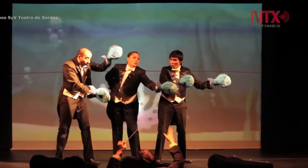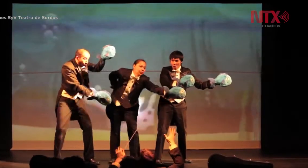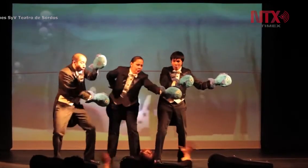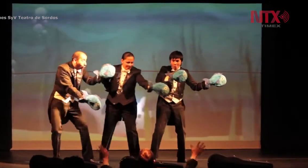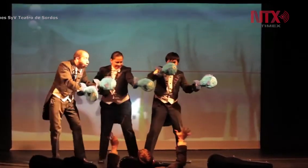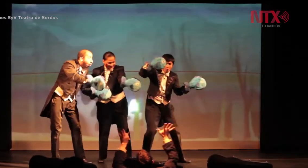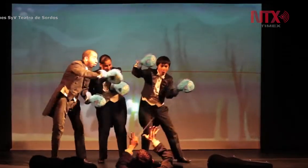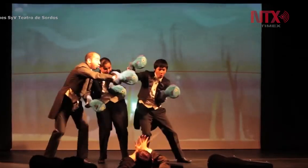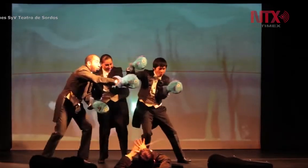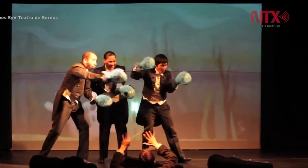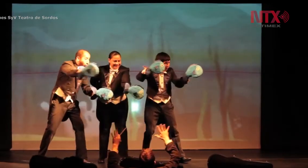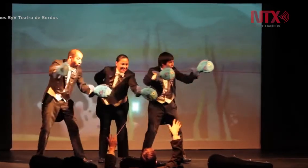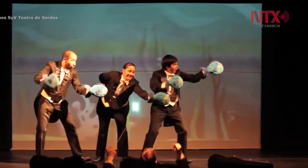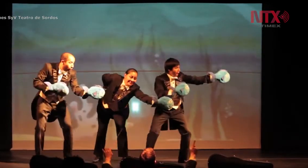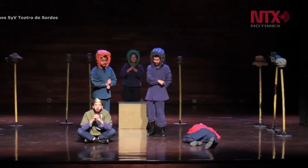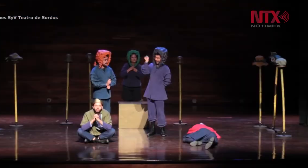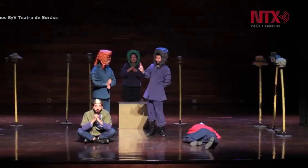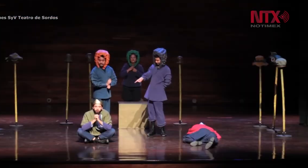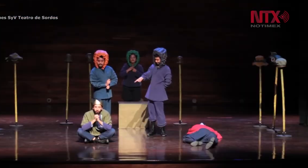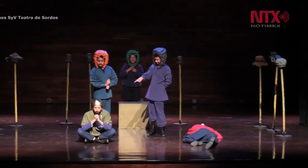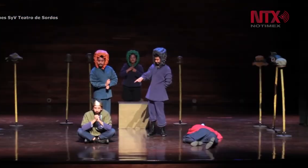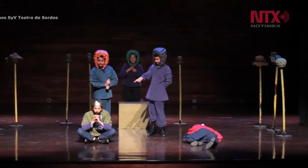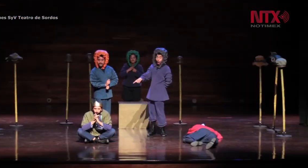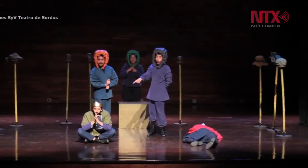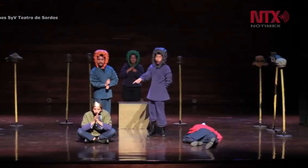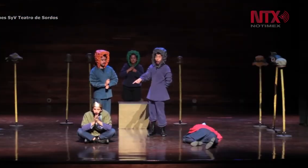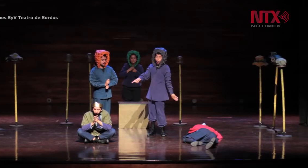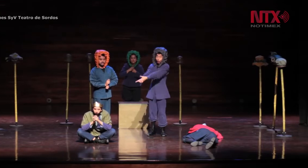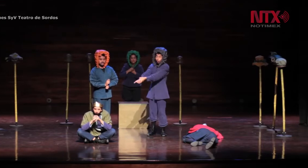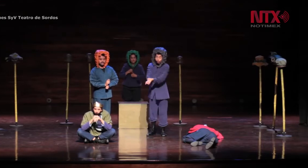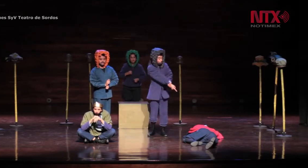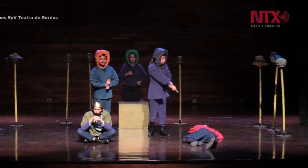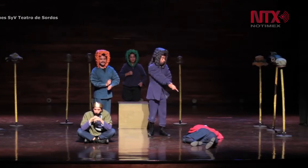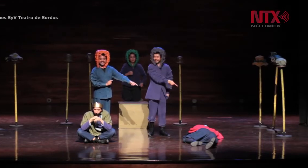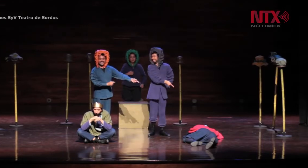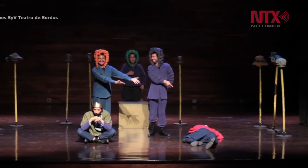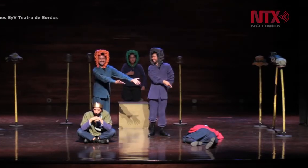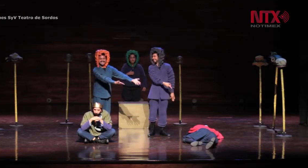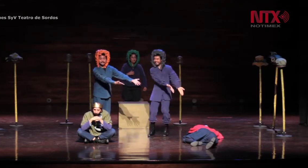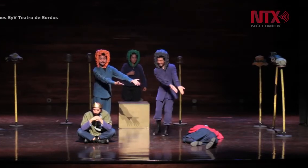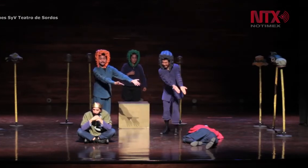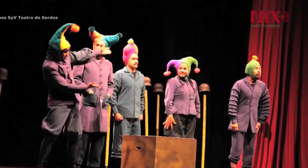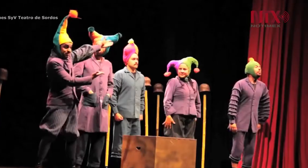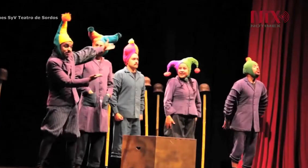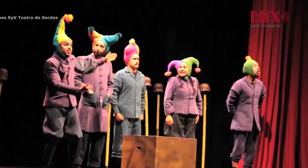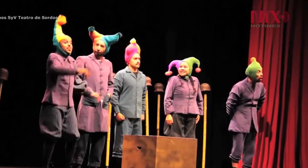promover la lengua y cultura de los sordos a través de obras de teatro, talleres de divulgación, cursos y asesorías. Bajo la